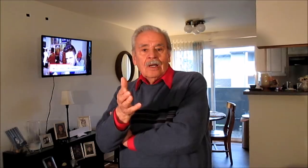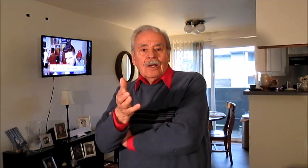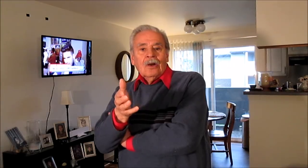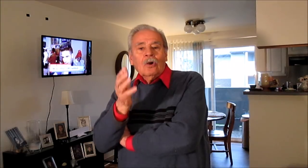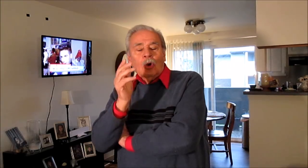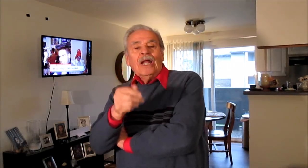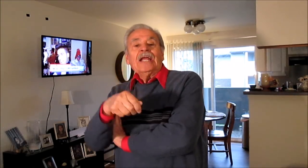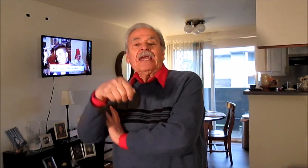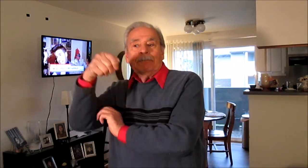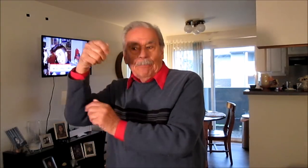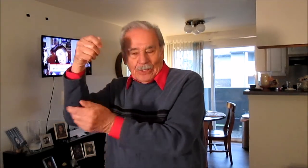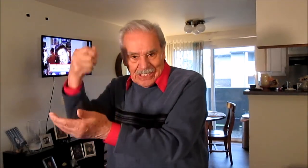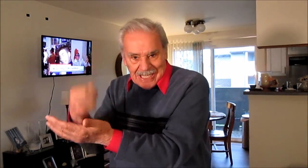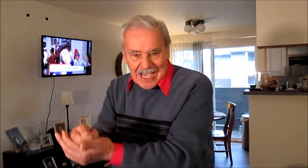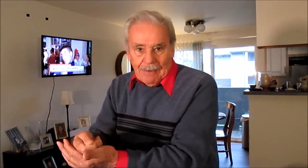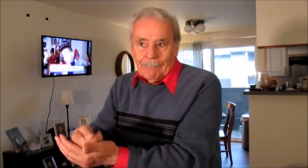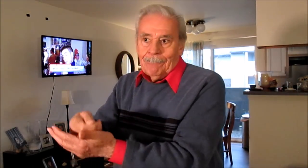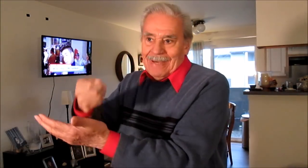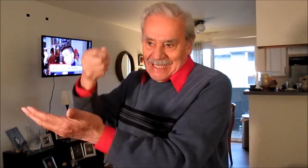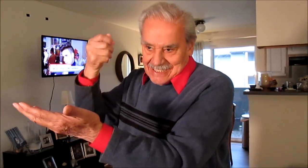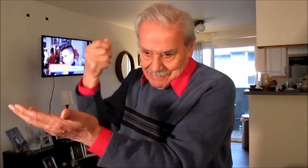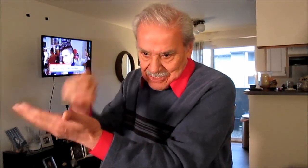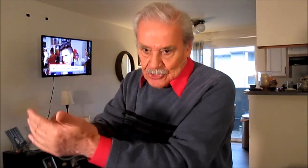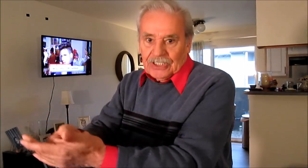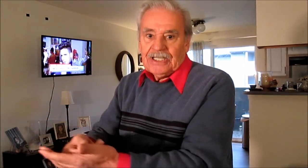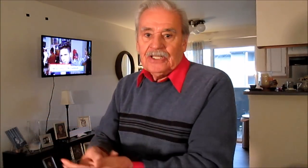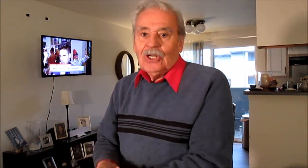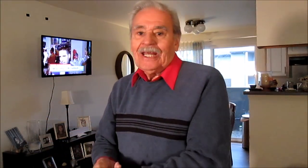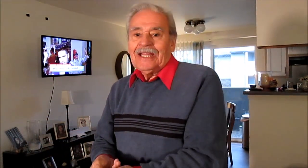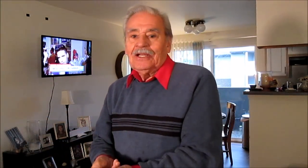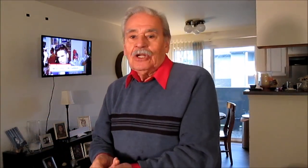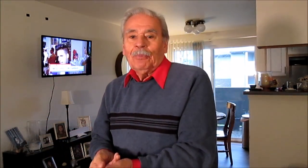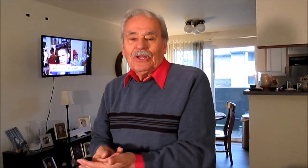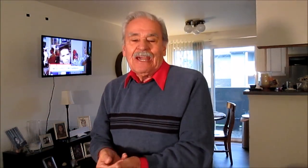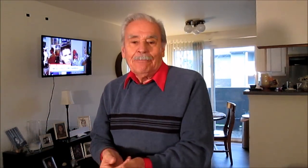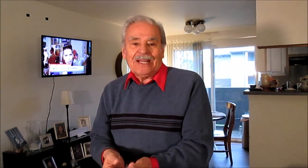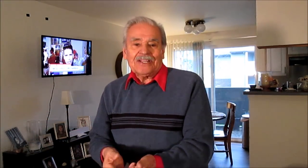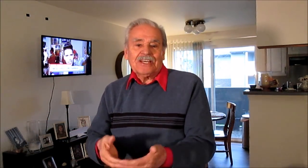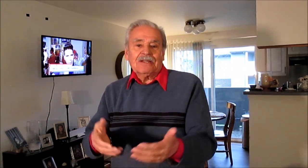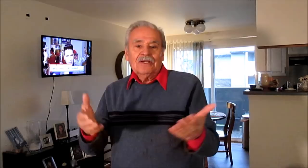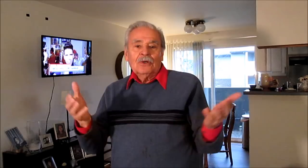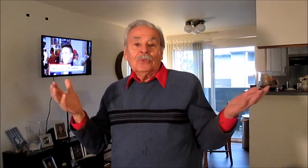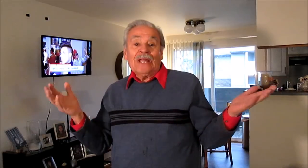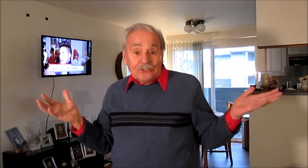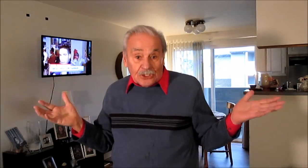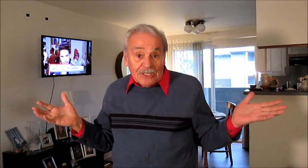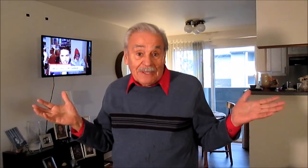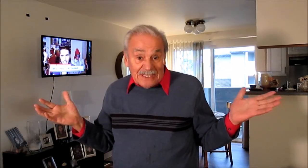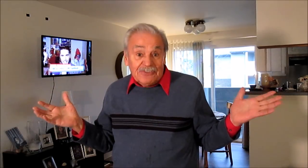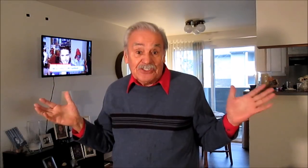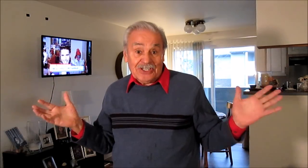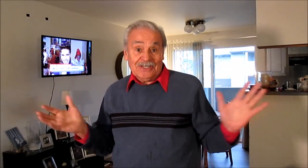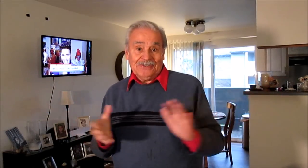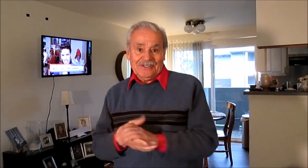O el que ponía 20 millones de dólares lo ponía para hacer un acto de beneficencia.